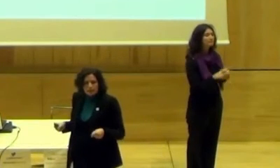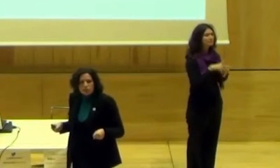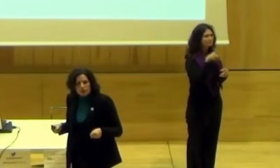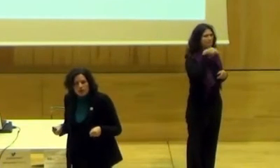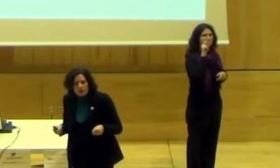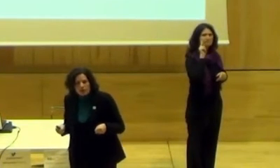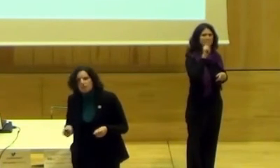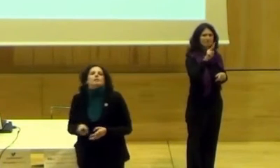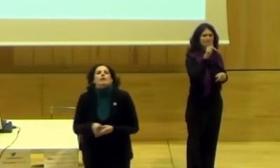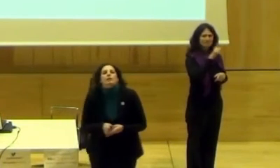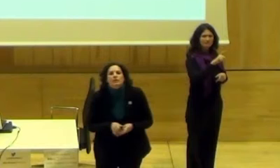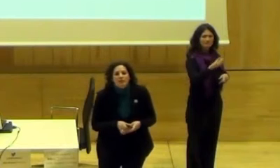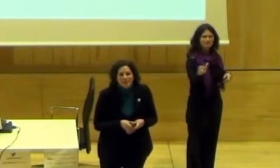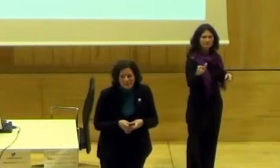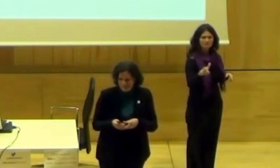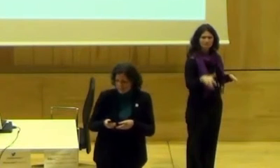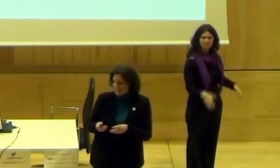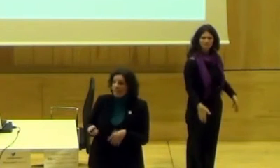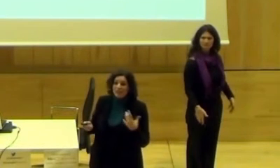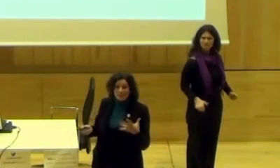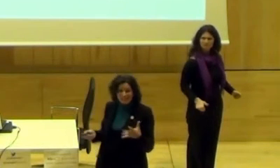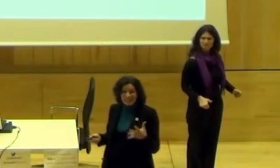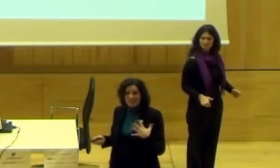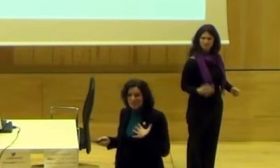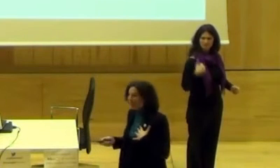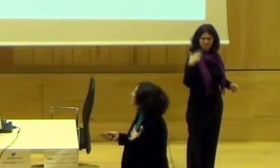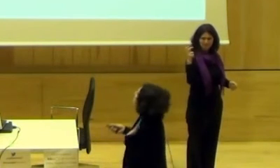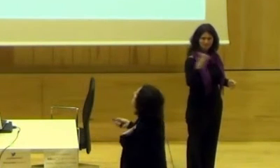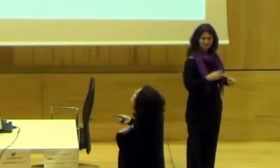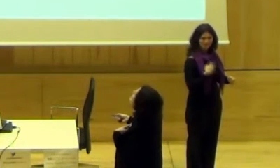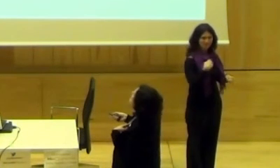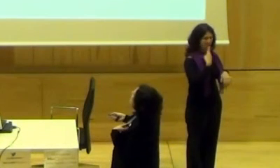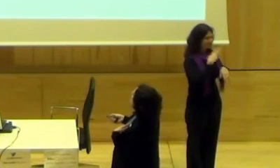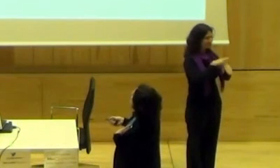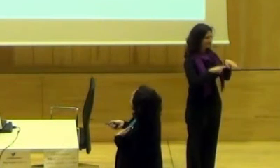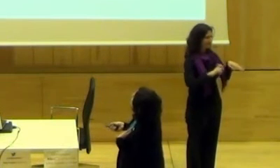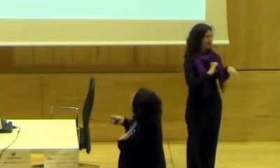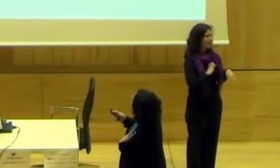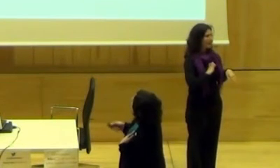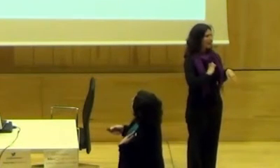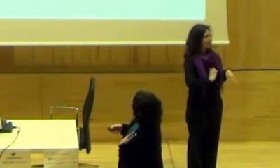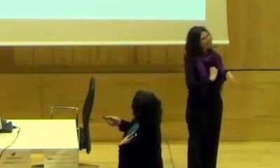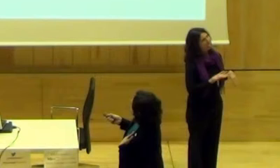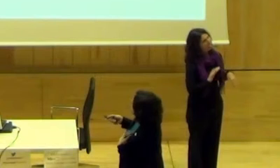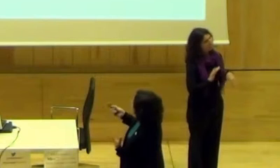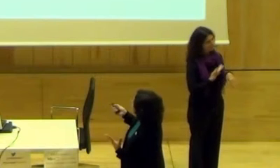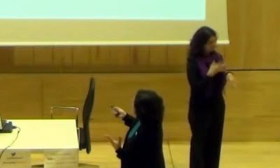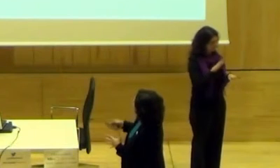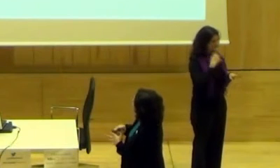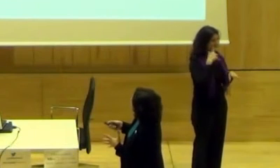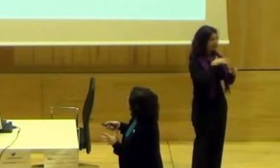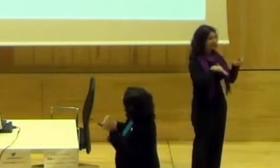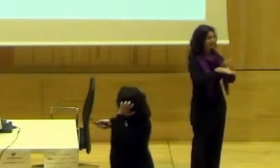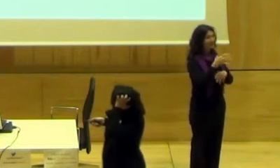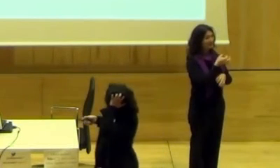Veo que allá hay gente que está un poco agarrada, sí. He traído chiquita, ¿eh?, para los egos heridos. Ahora, el leccionario